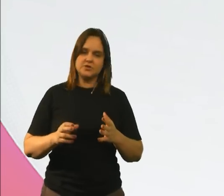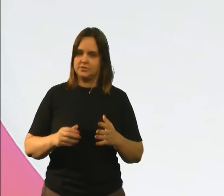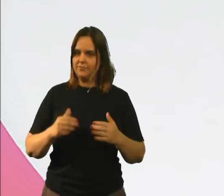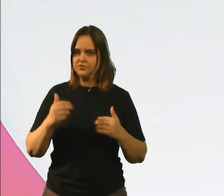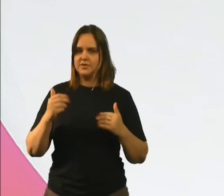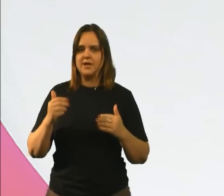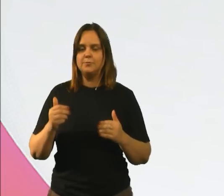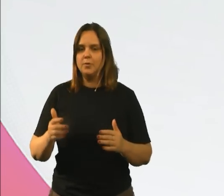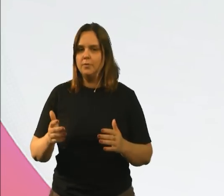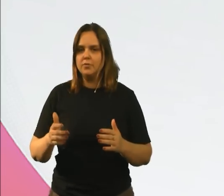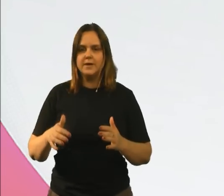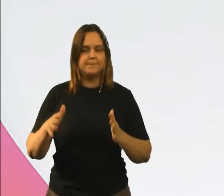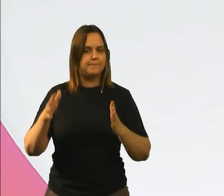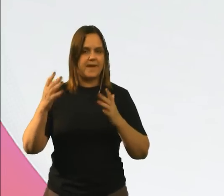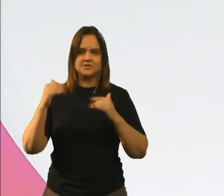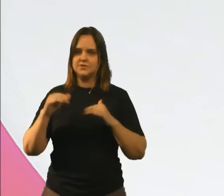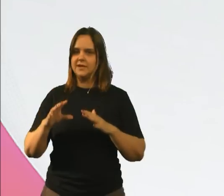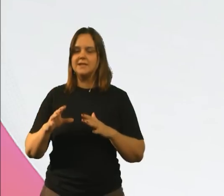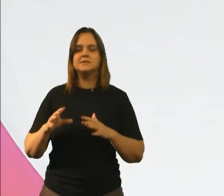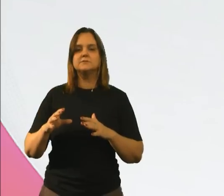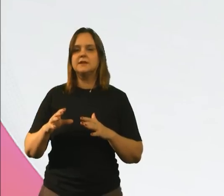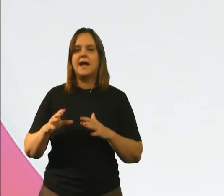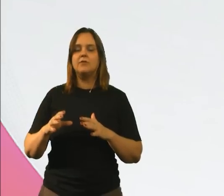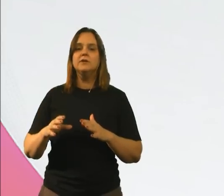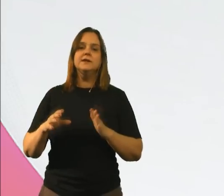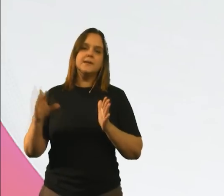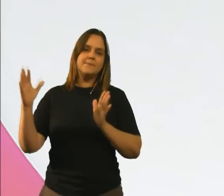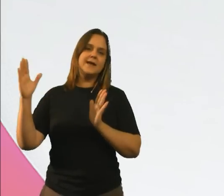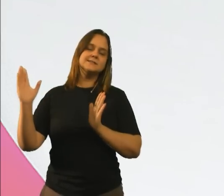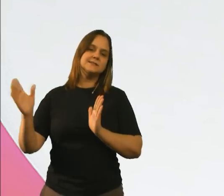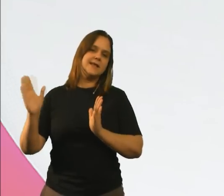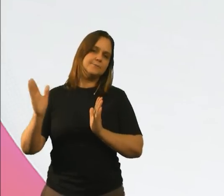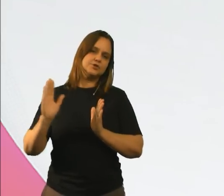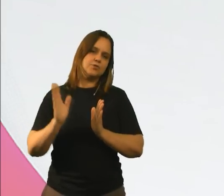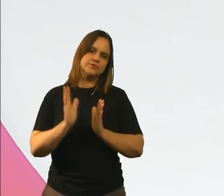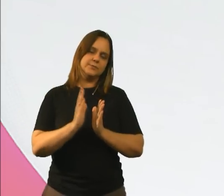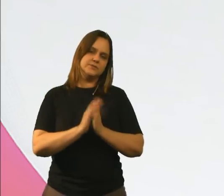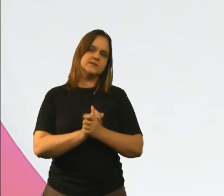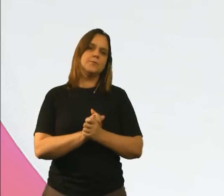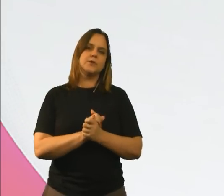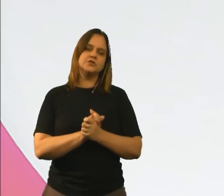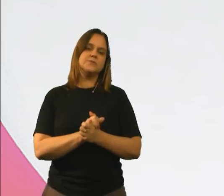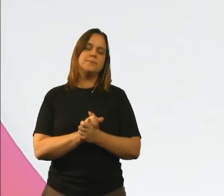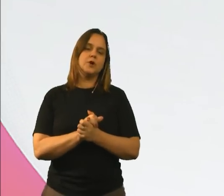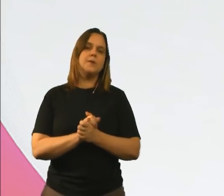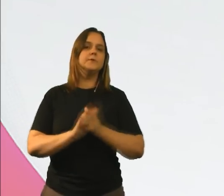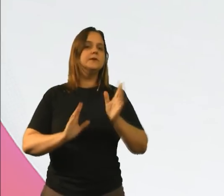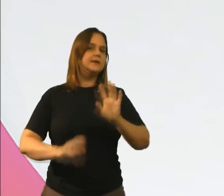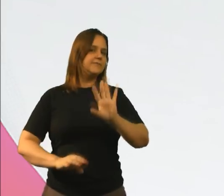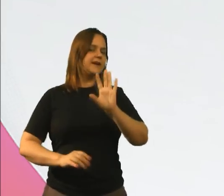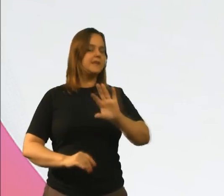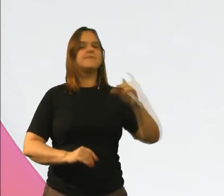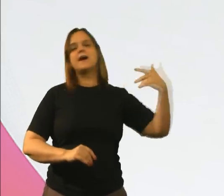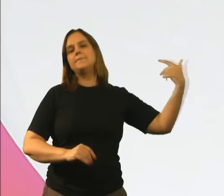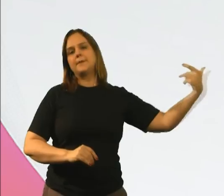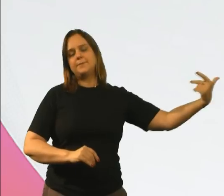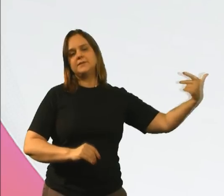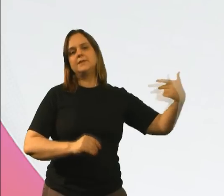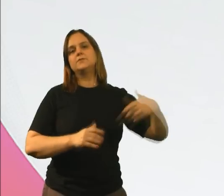pode ter um funcionário público que pede exoneração do cargo e pega esse tempo de contribuição para o regime próprio e vai levar para poder